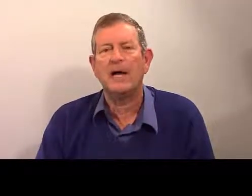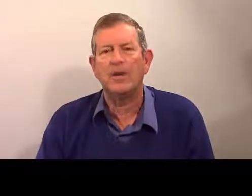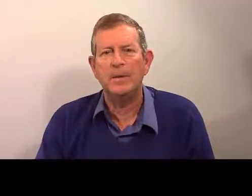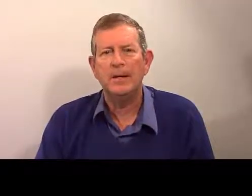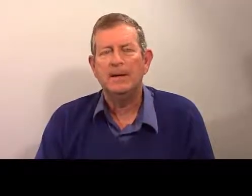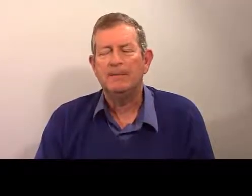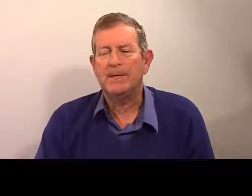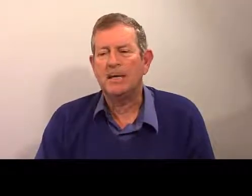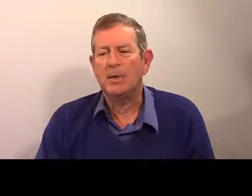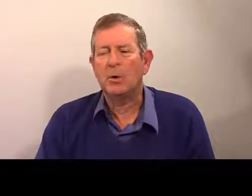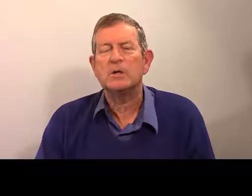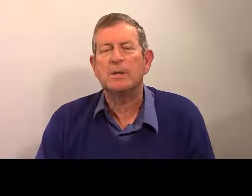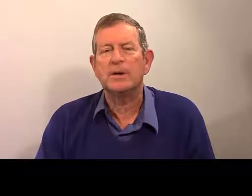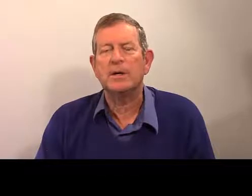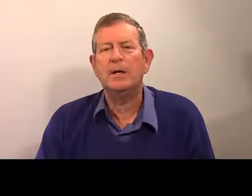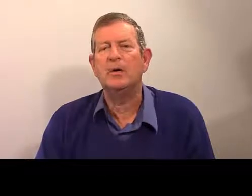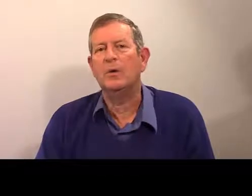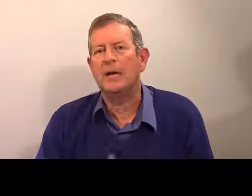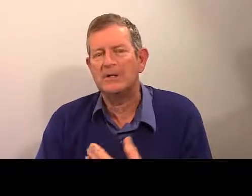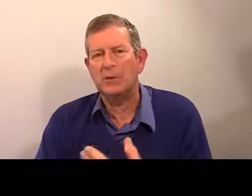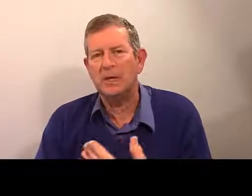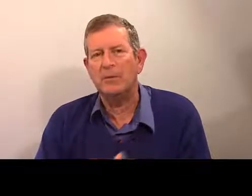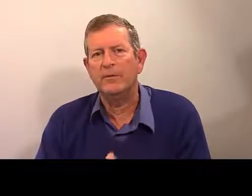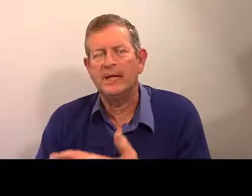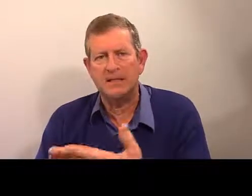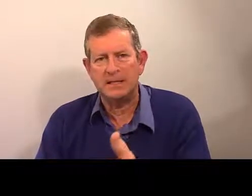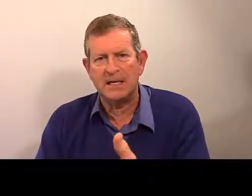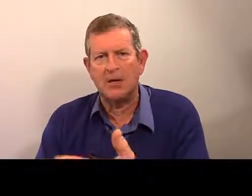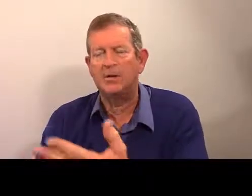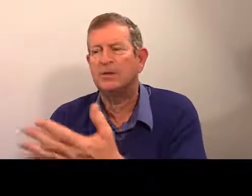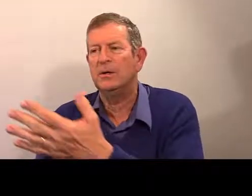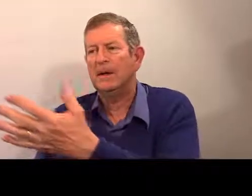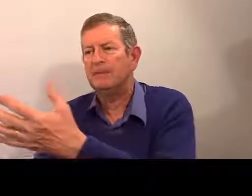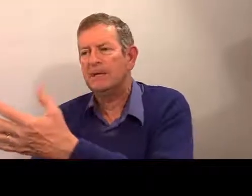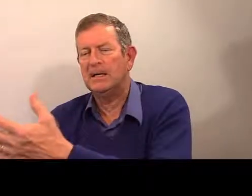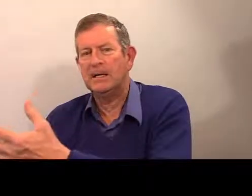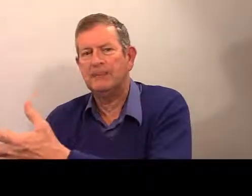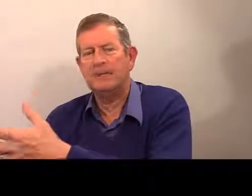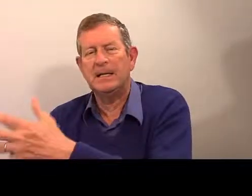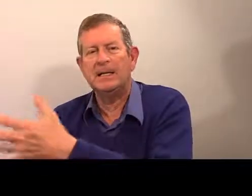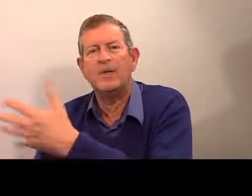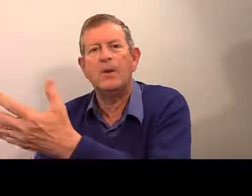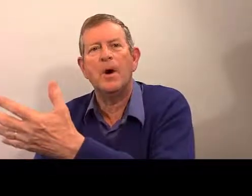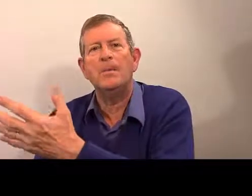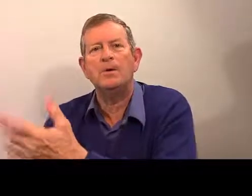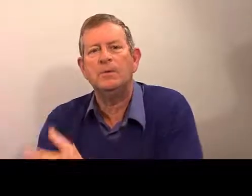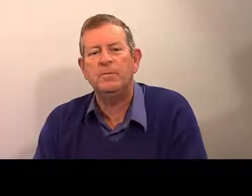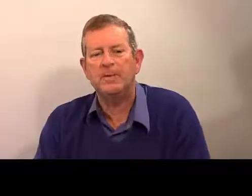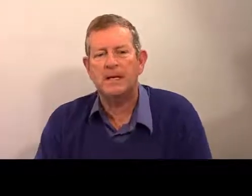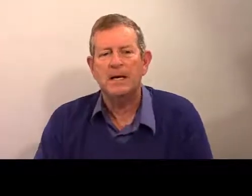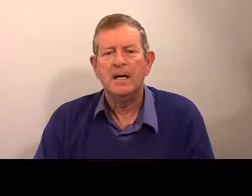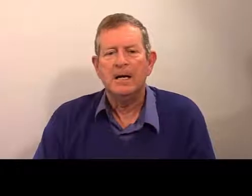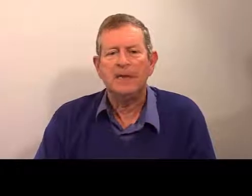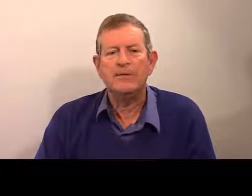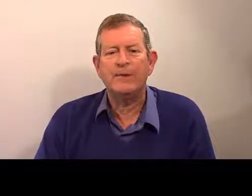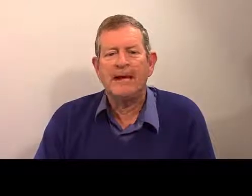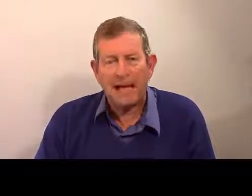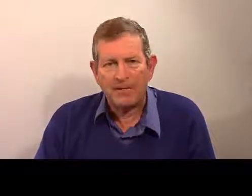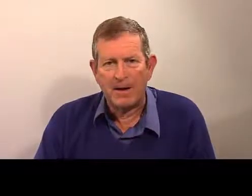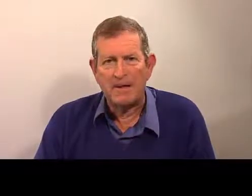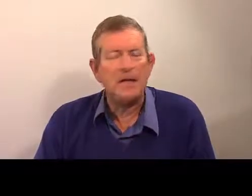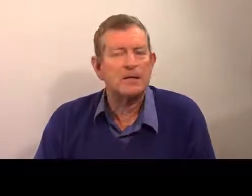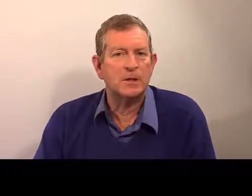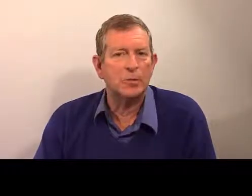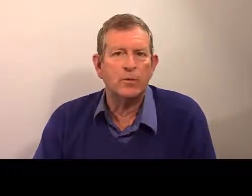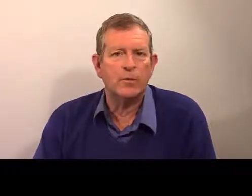les différents termes correspondant aux relations qui peuvent exister entre les différents membres d'une famille. Là, vous avez